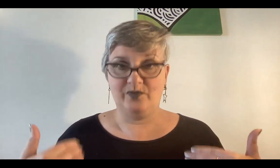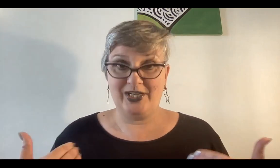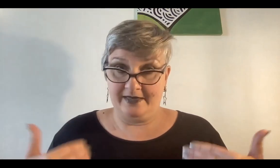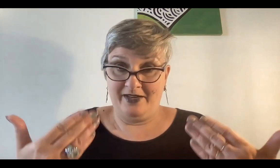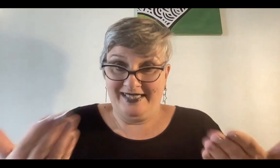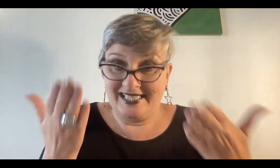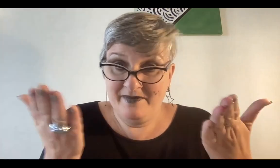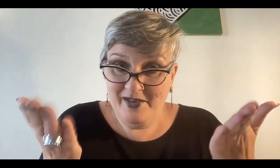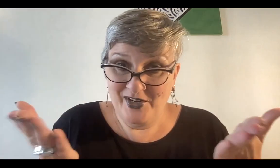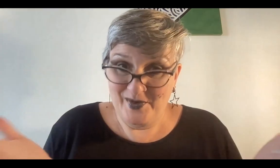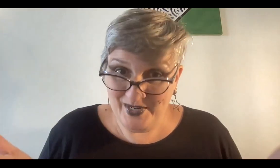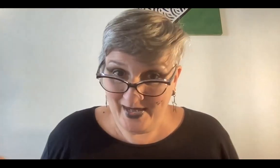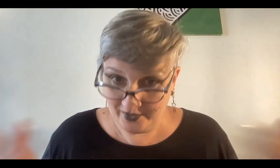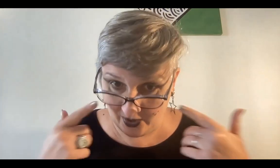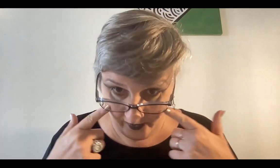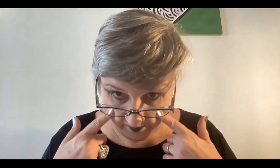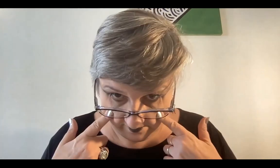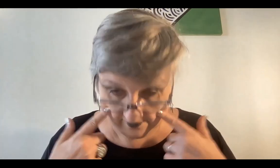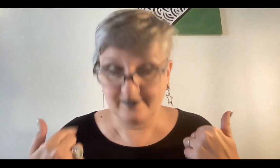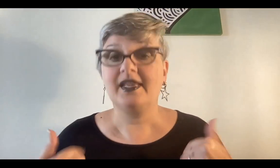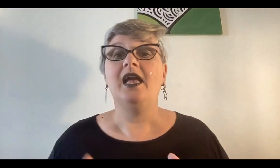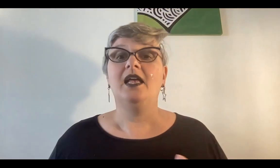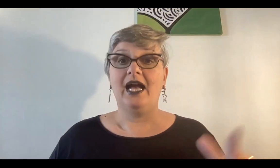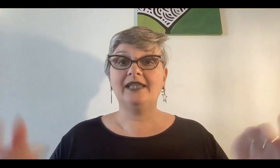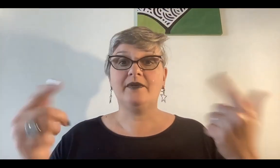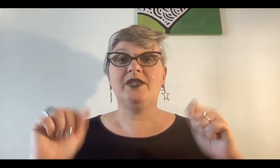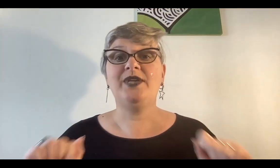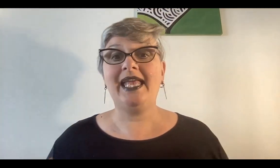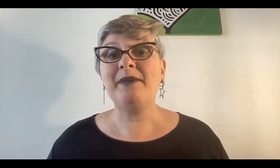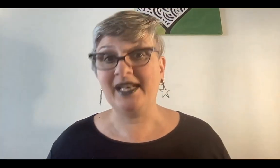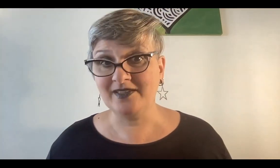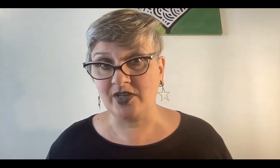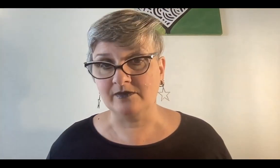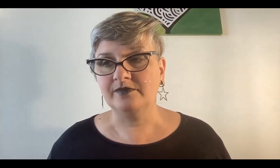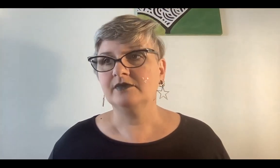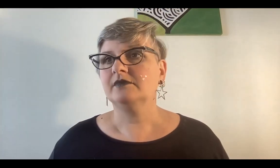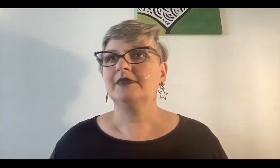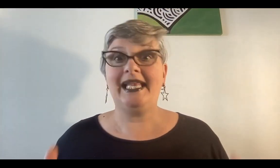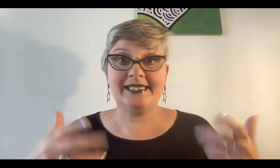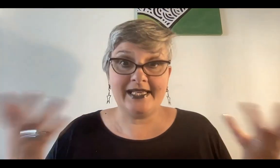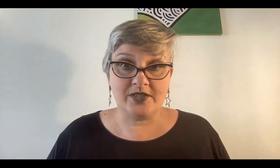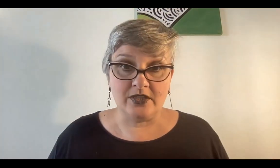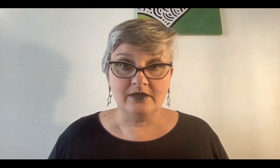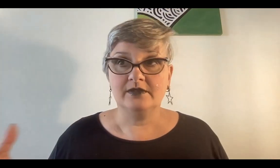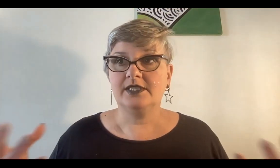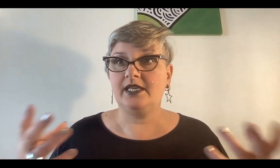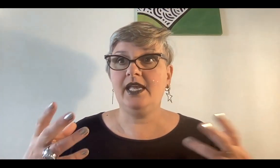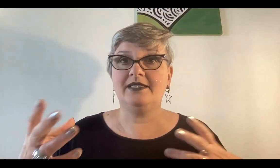porque se manifiesta a sí mismo en el universo, a través de una emanación. El sexo. El